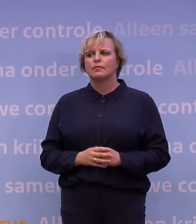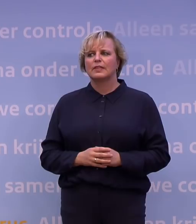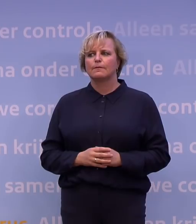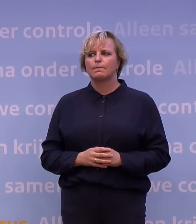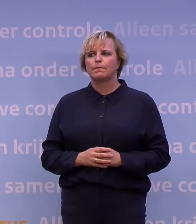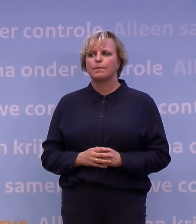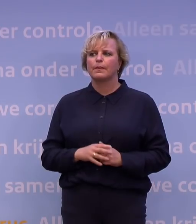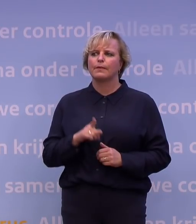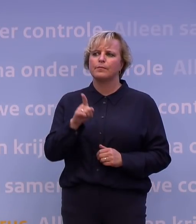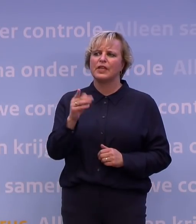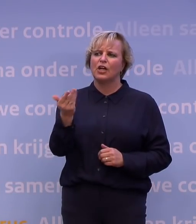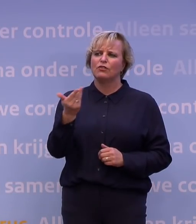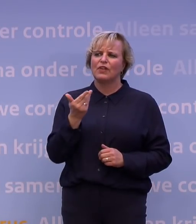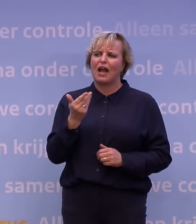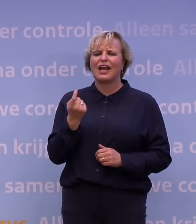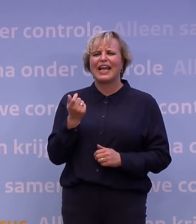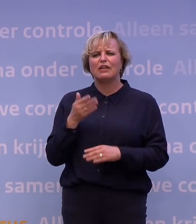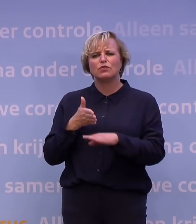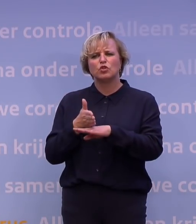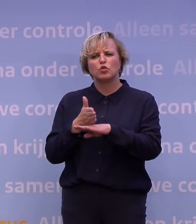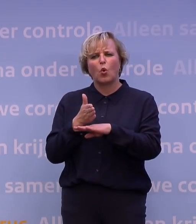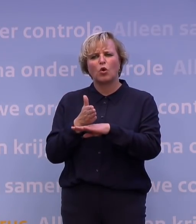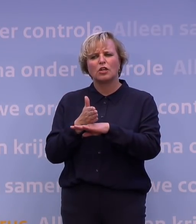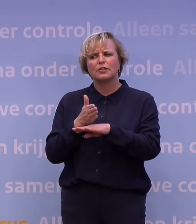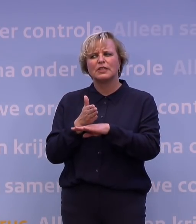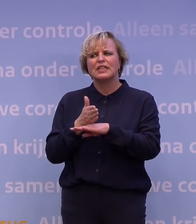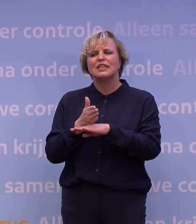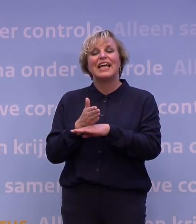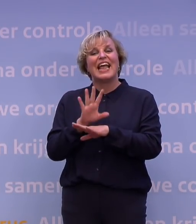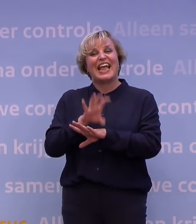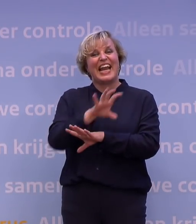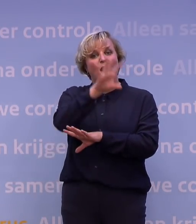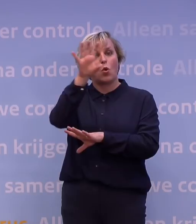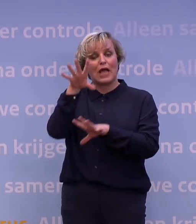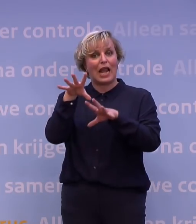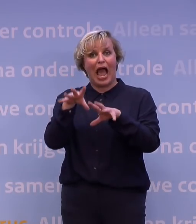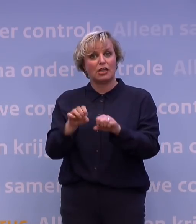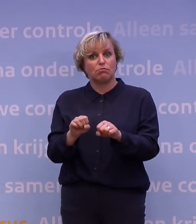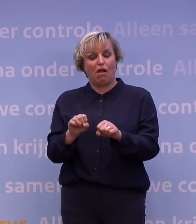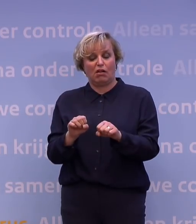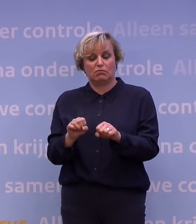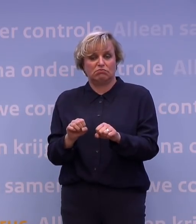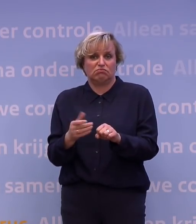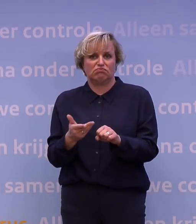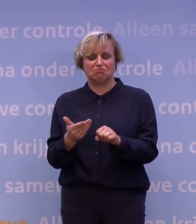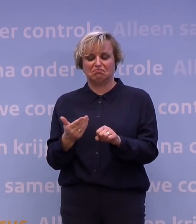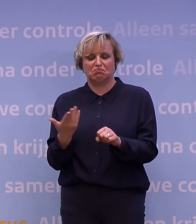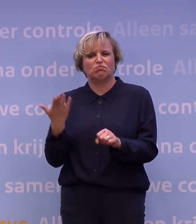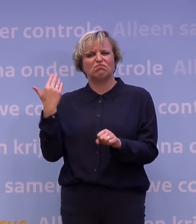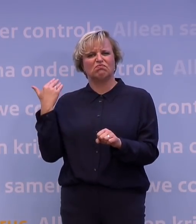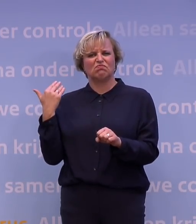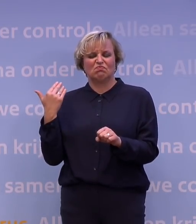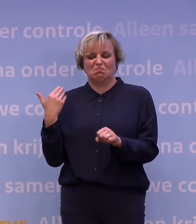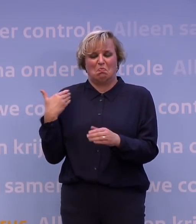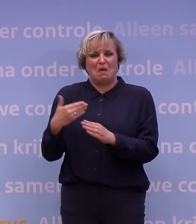Ik wil je nou eigenlijk even voortborduren. Die regionale aanpak, dat is eigenlijk niet een kwestie van de laatste anderhalve week. Sinds in de zomer waren er al cijfers,